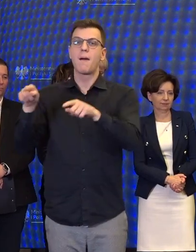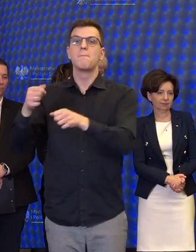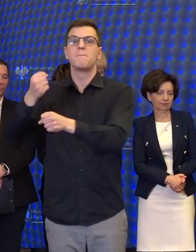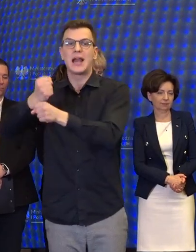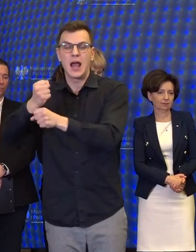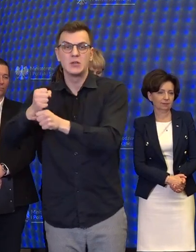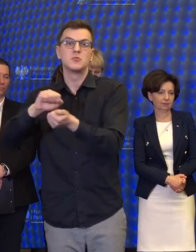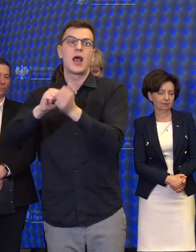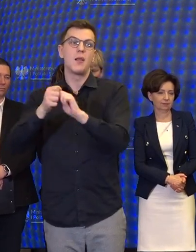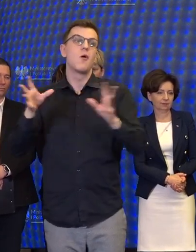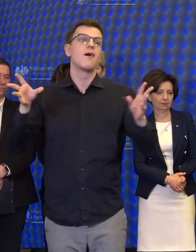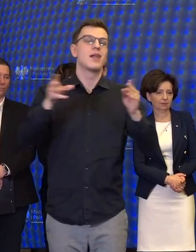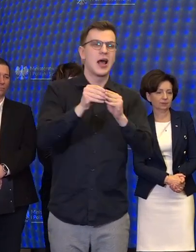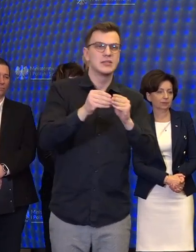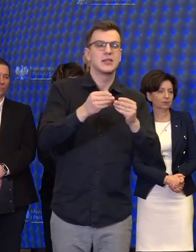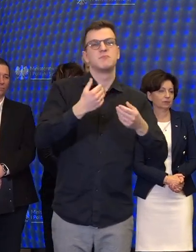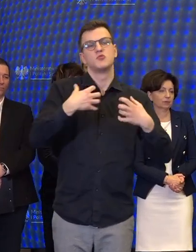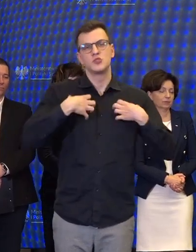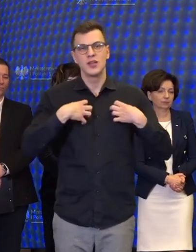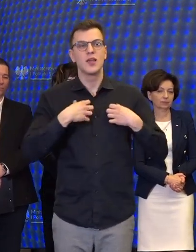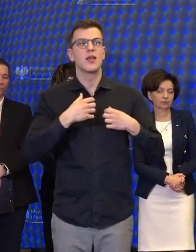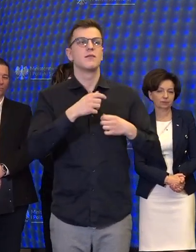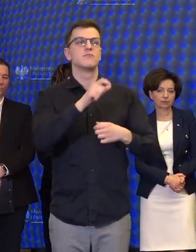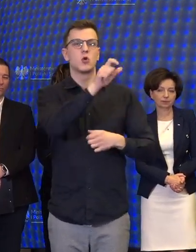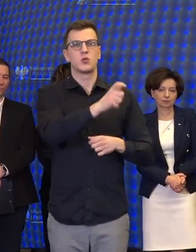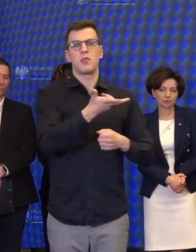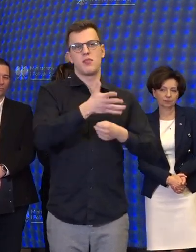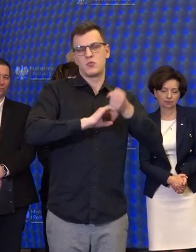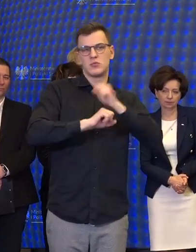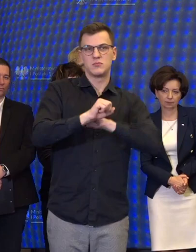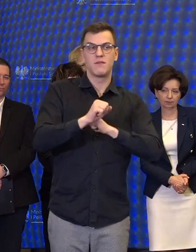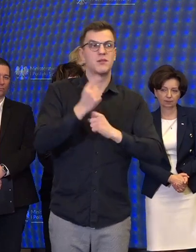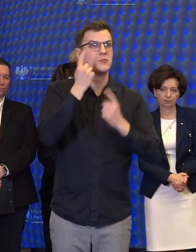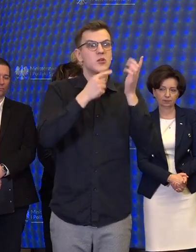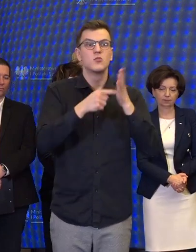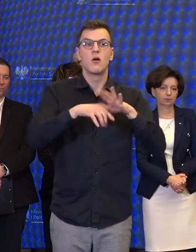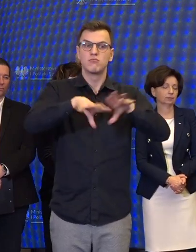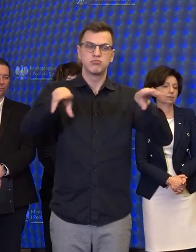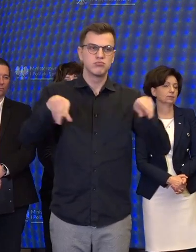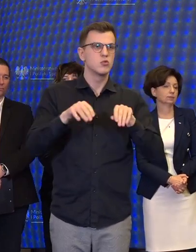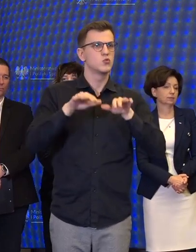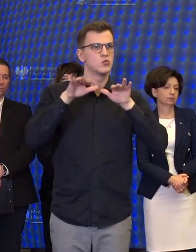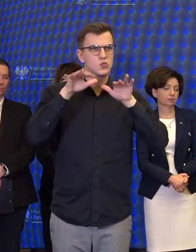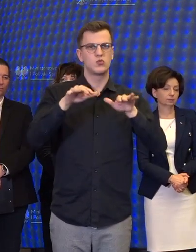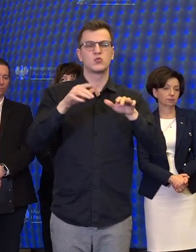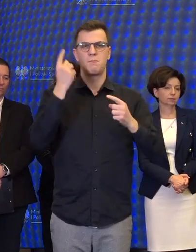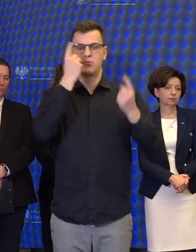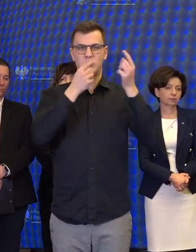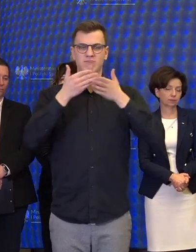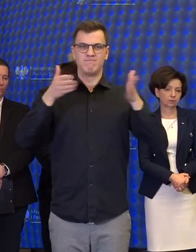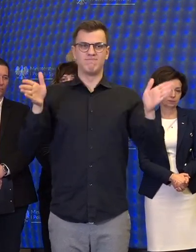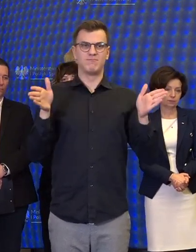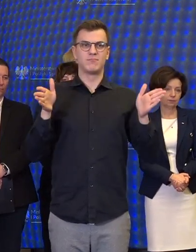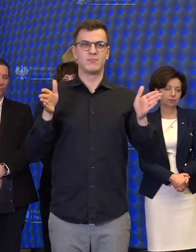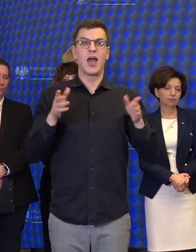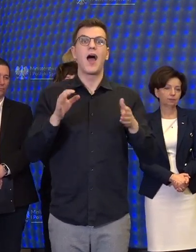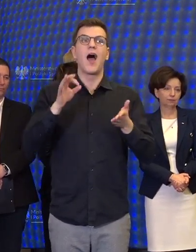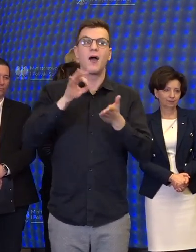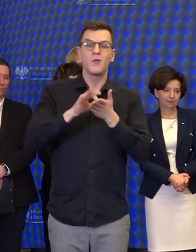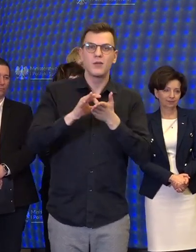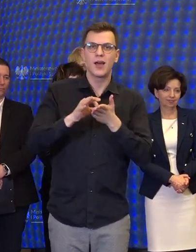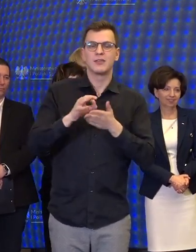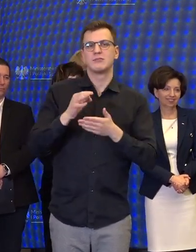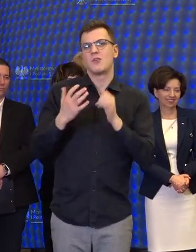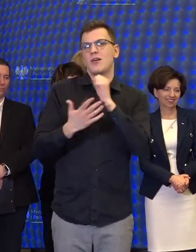obok osób z niepełnosprawnością. I myślę, że to jest świetna perspektywa. Okazuje się, że całkiem zbieżna z perspektywą